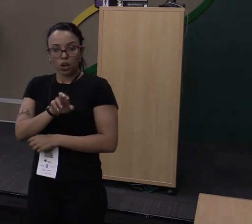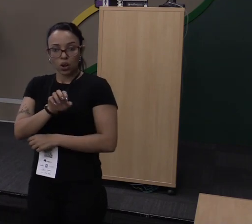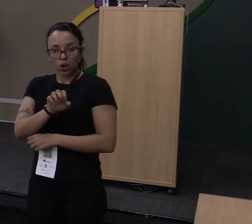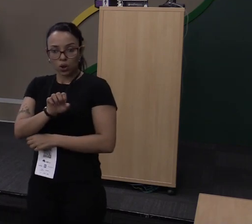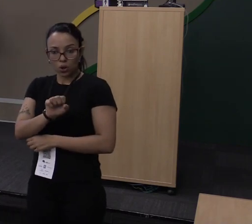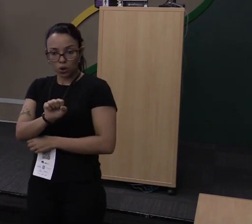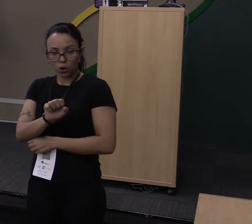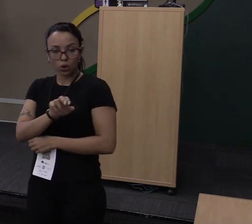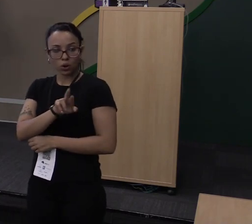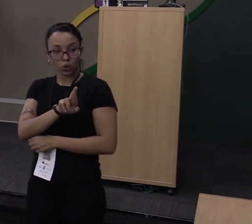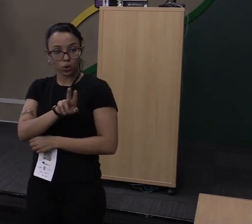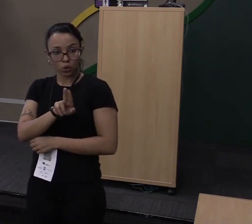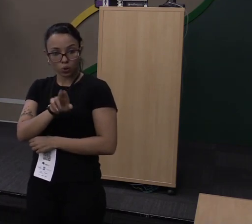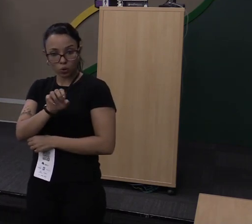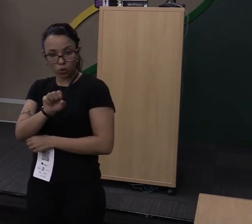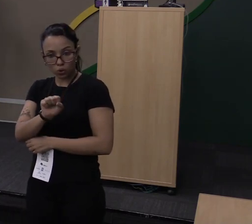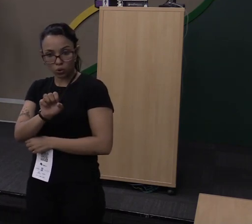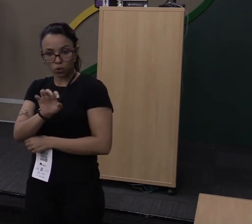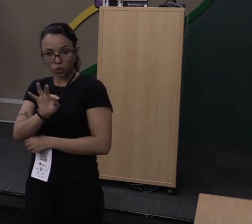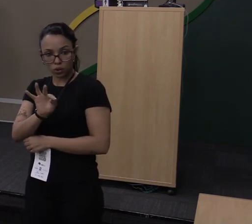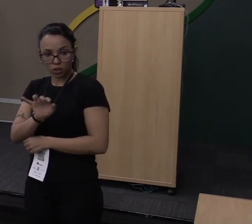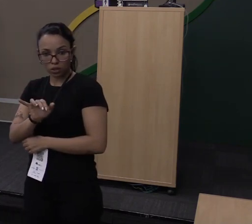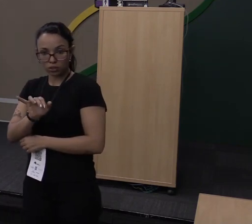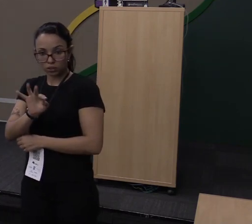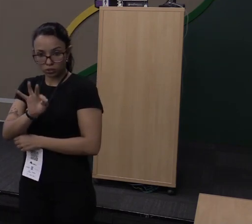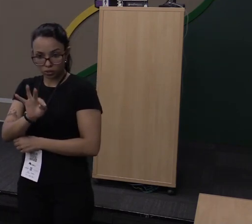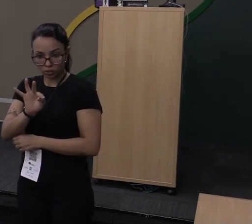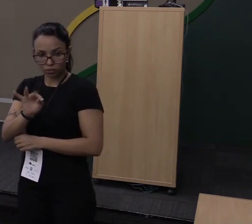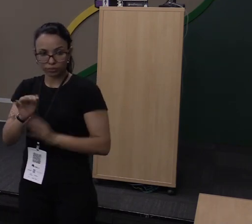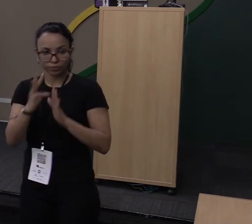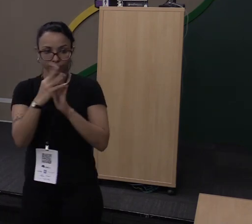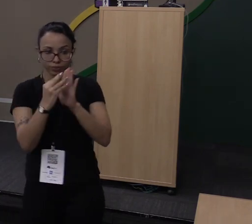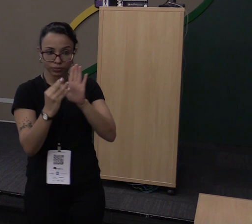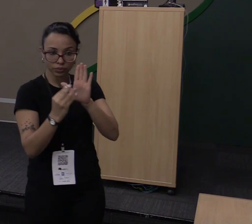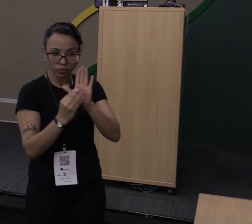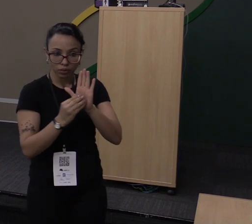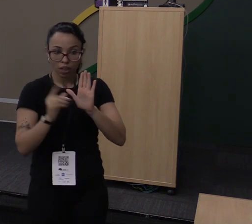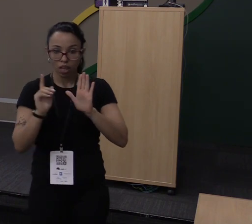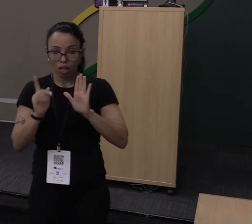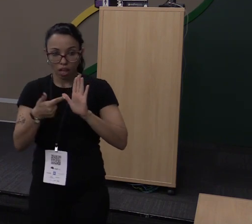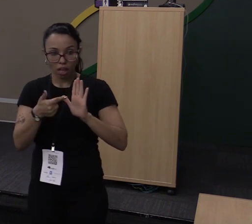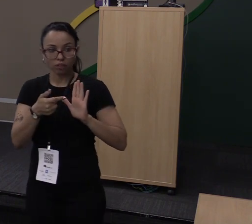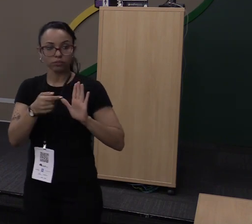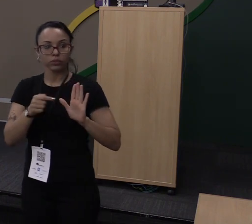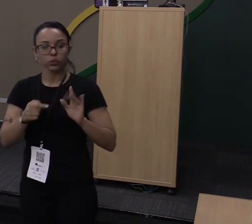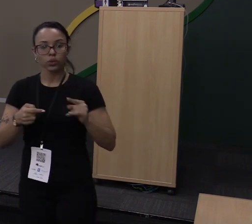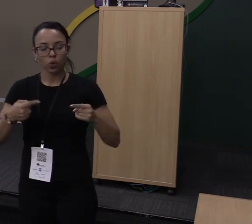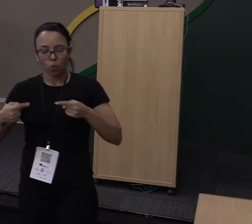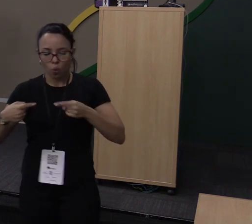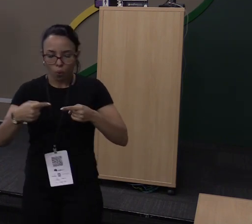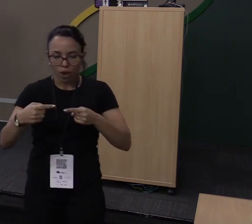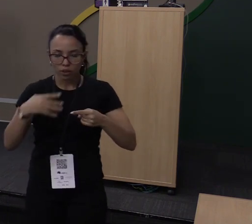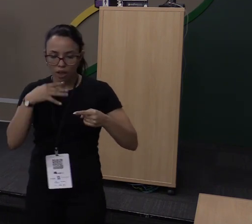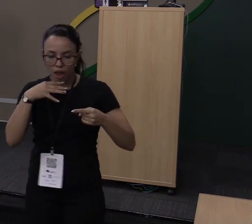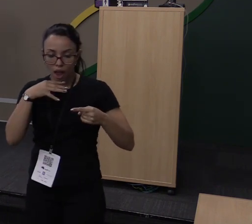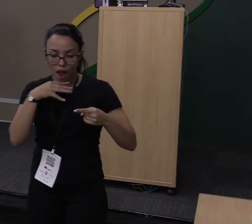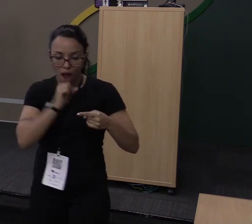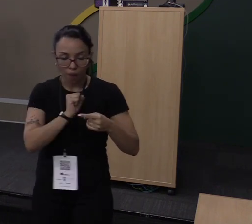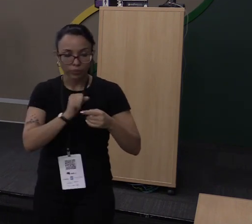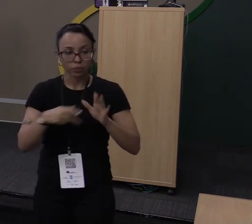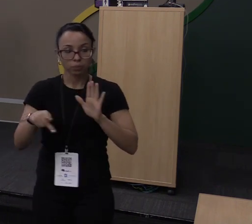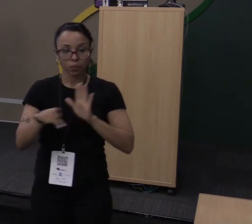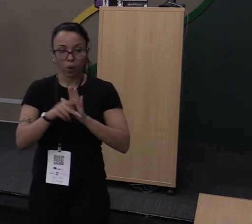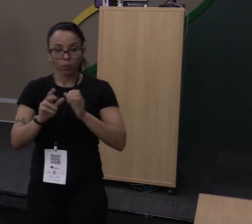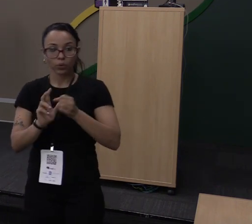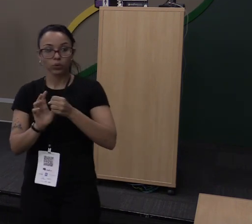linguagem que tem como intuito ser concorrente, rápida e segura, linguagem desenvolvida pelo Mozilla Research,